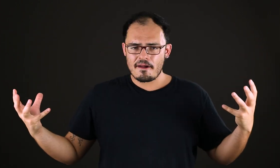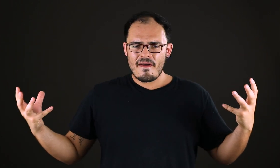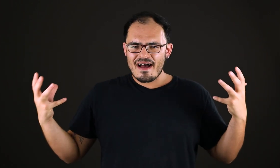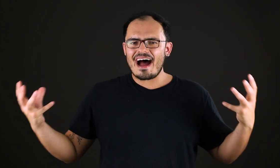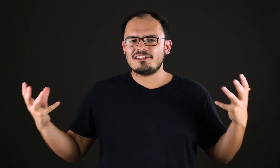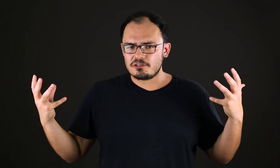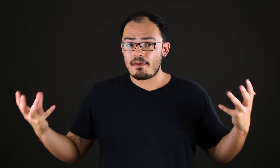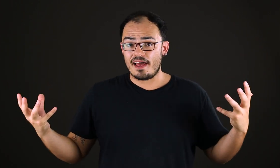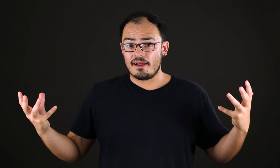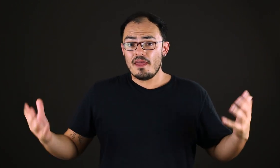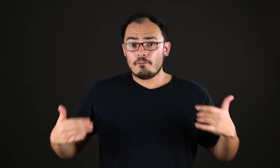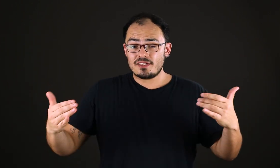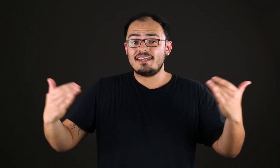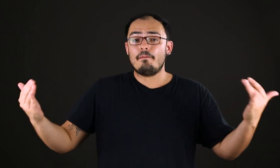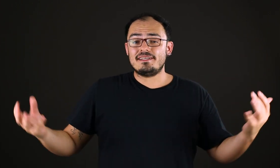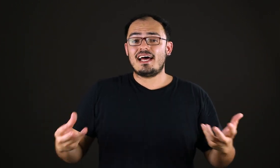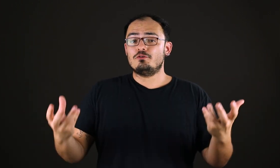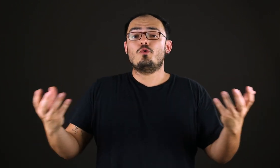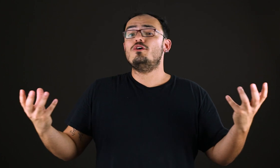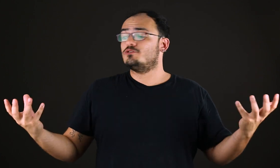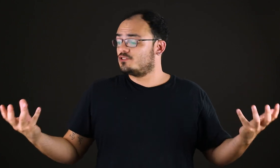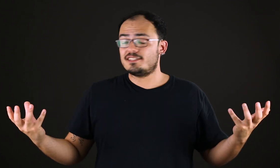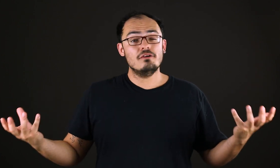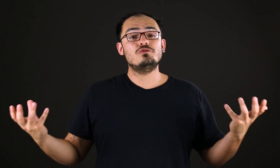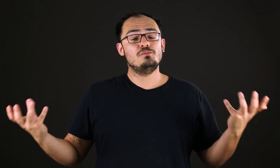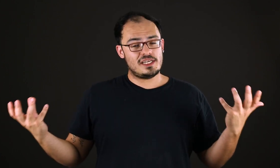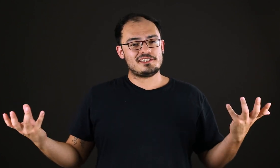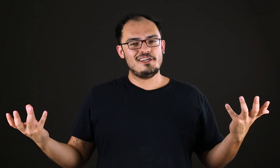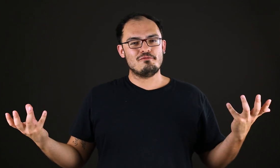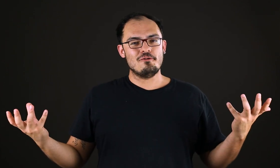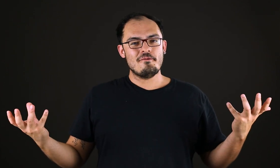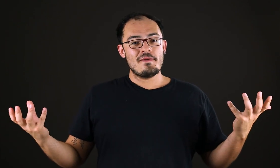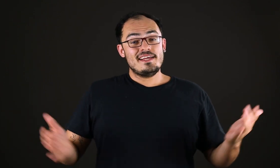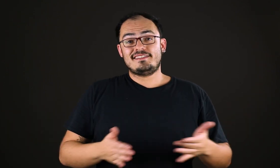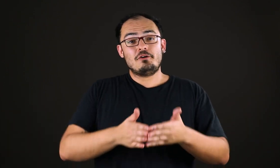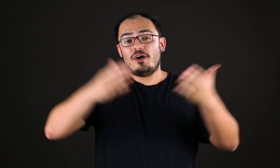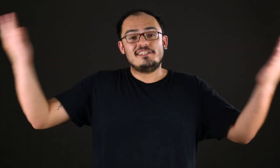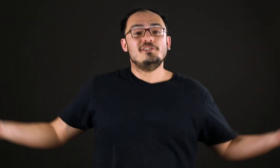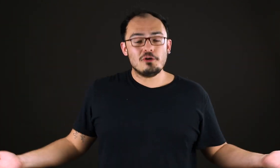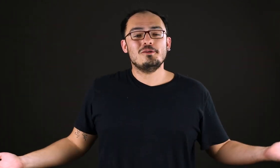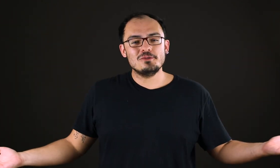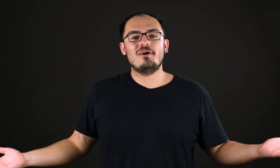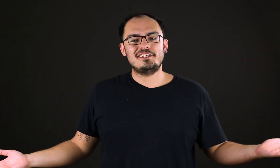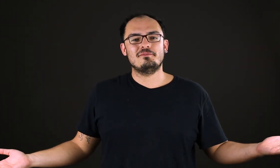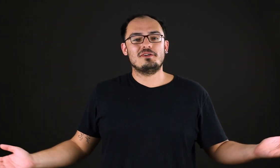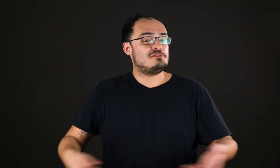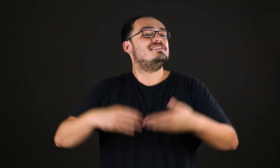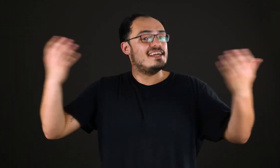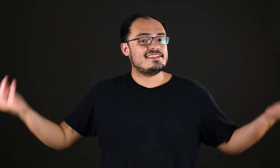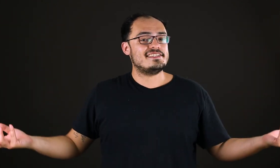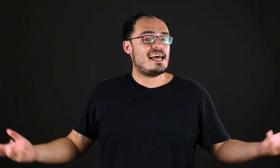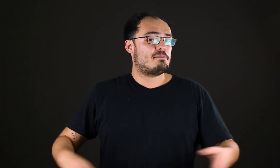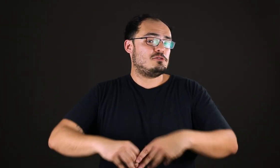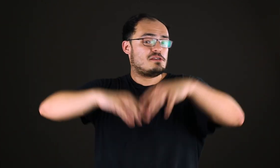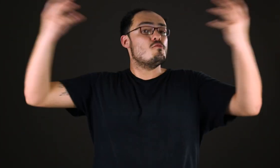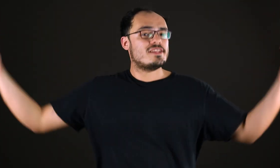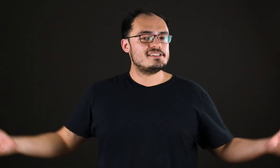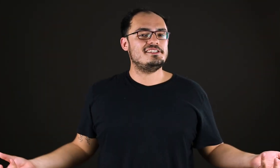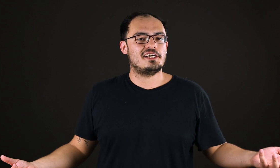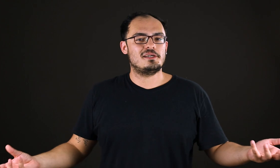arte bela? Por que apesar do gosto ser tão subjetivo, tem coisas que todo mundo acha bonito em tantas épocas, ou que muita gente acha